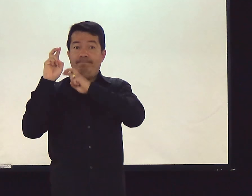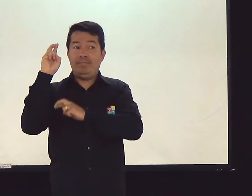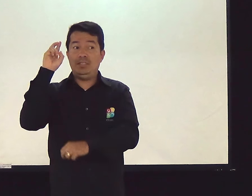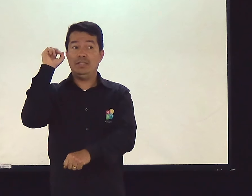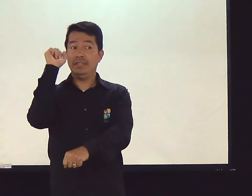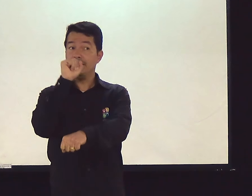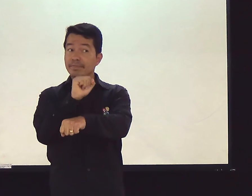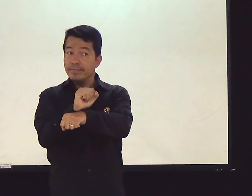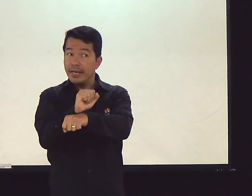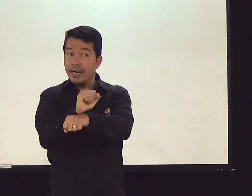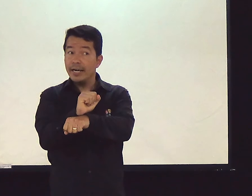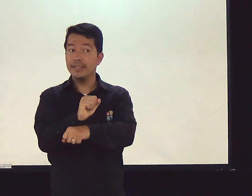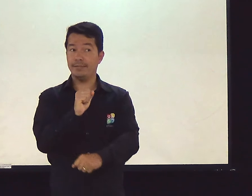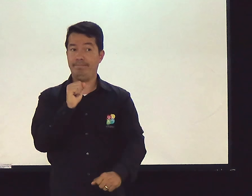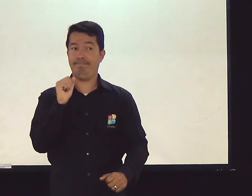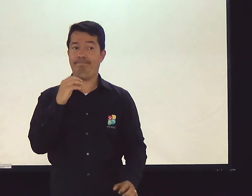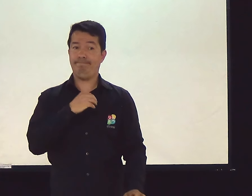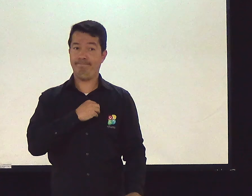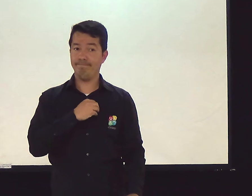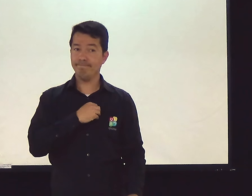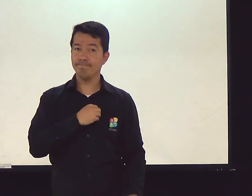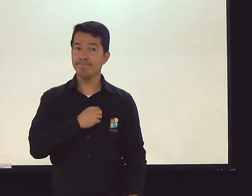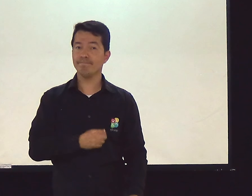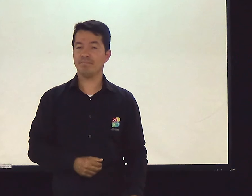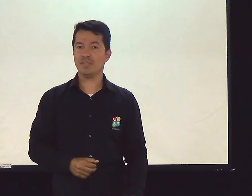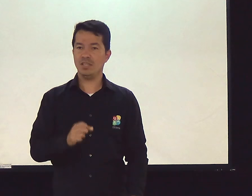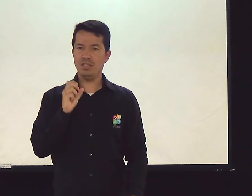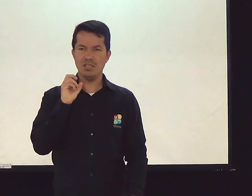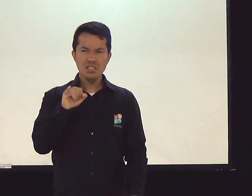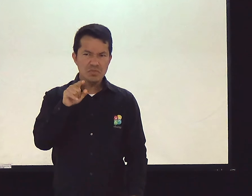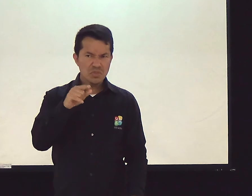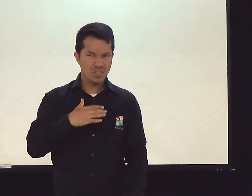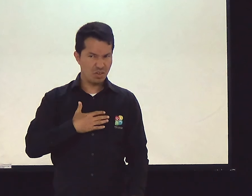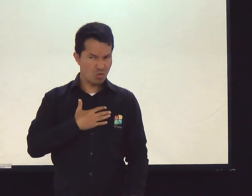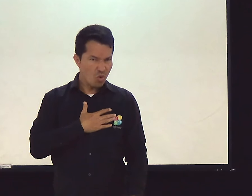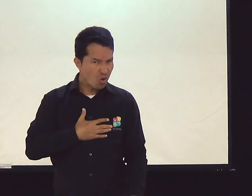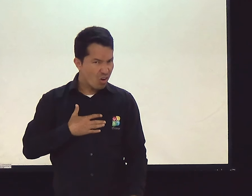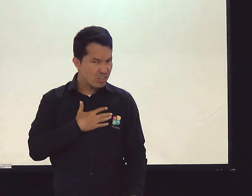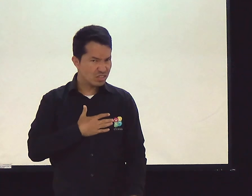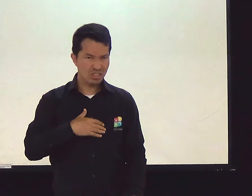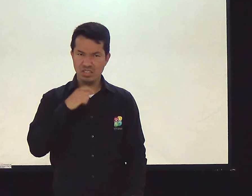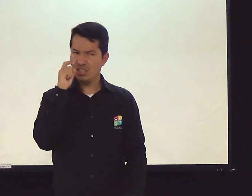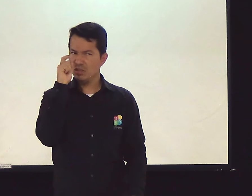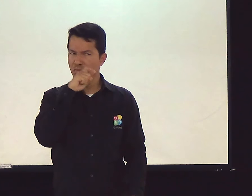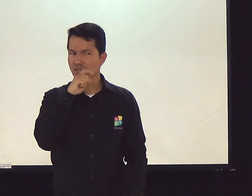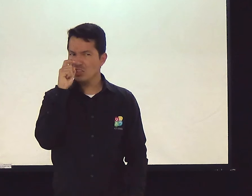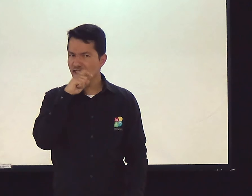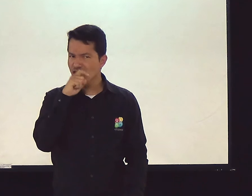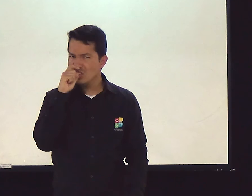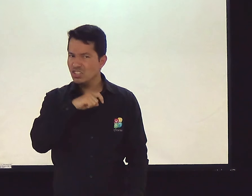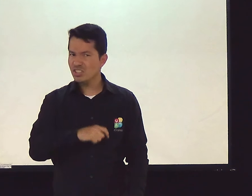Presta atenção. Pare de pecar. Se você gosta de mentira,